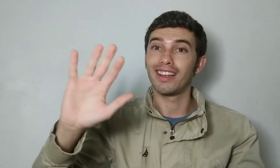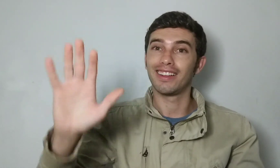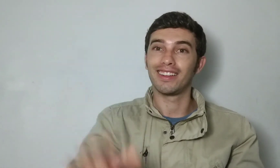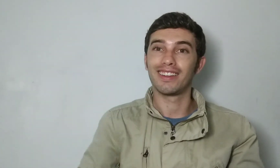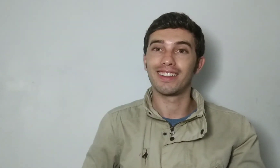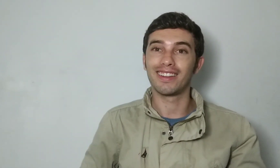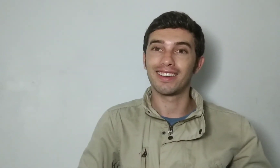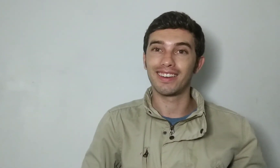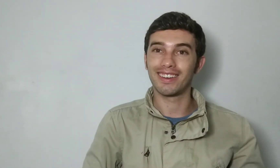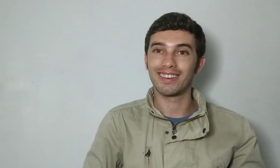até mais.